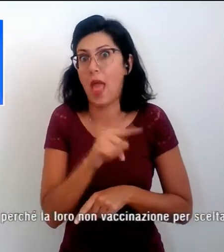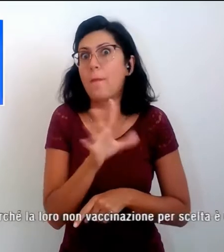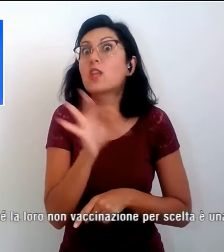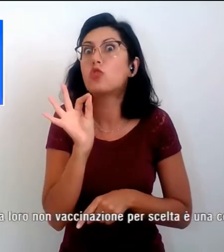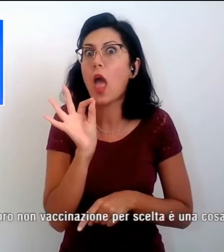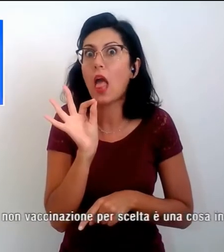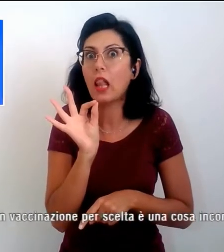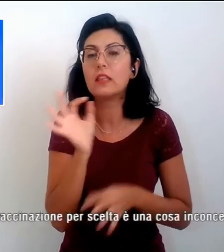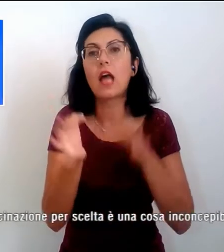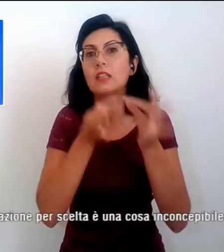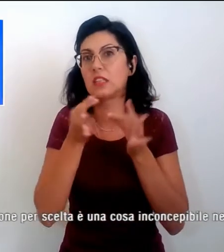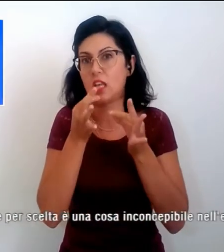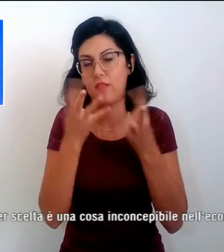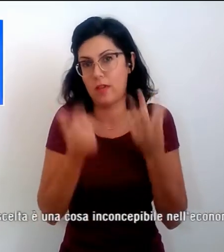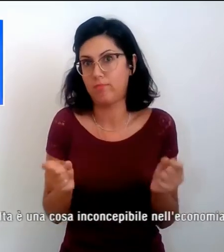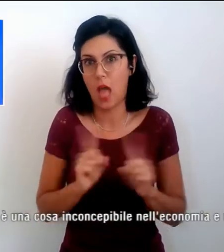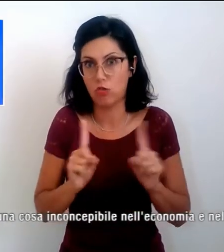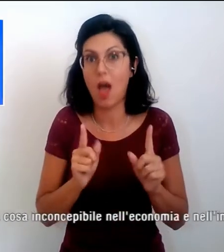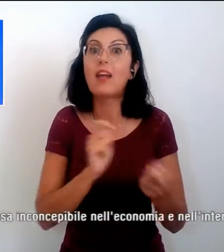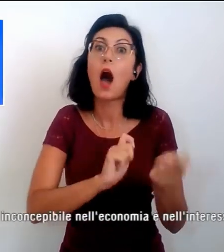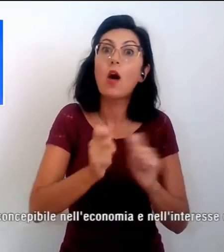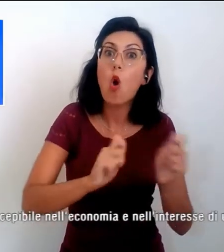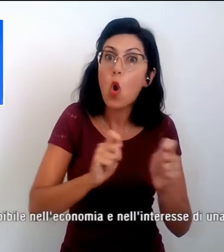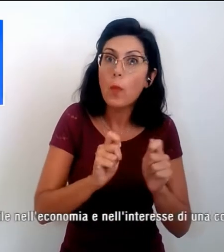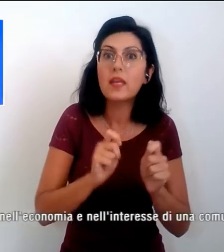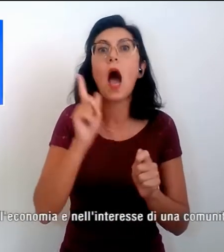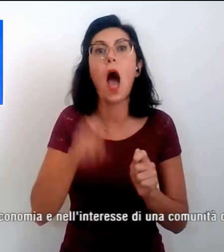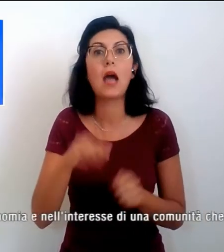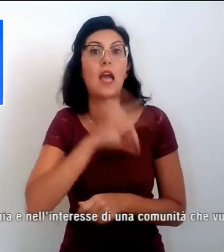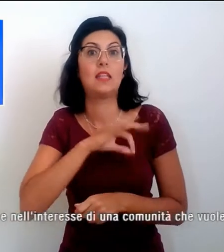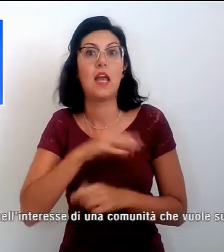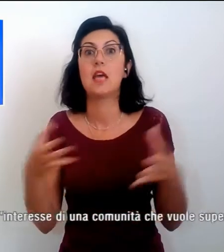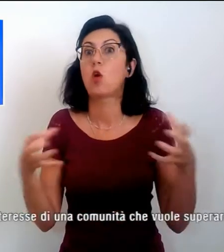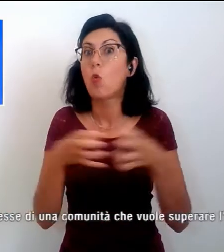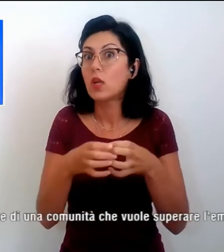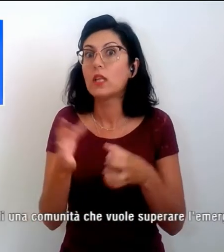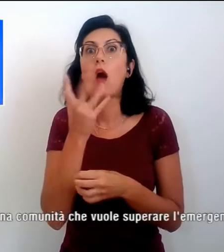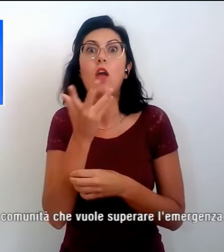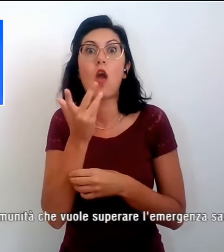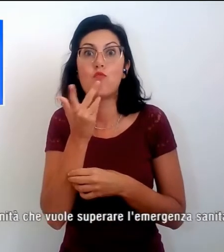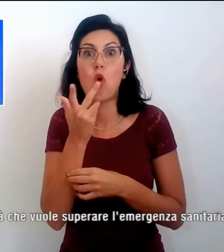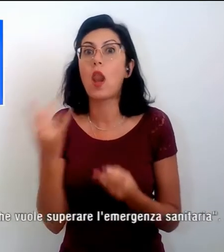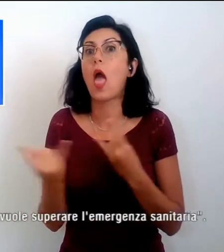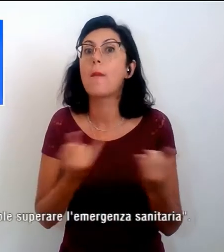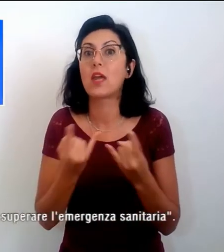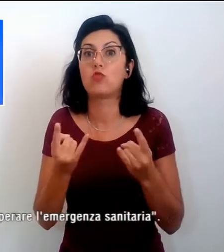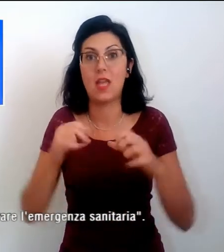inconcepibile nell'economia e nell'interesse di una comunità che vuole superare l'emergenza sanitaria.